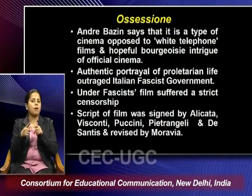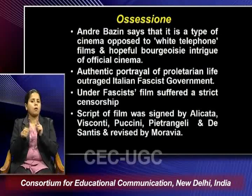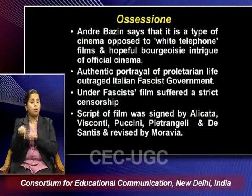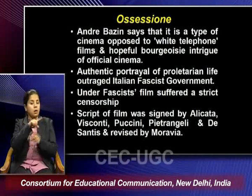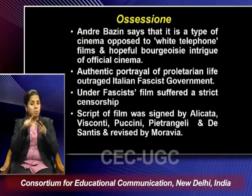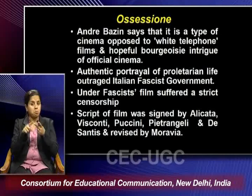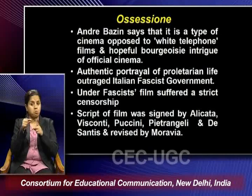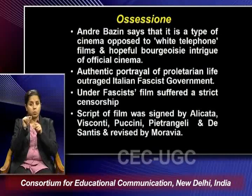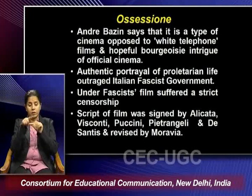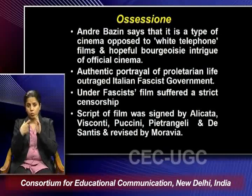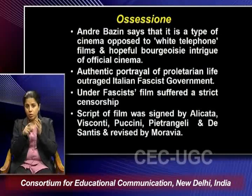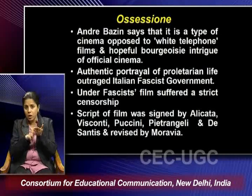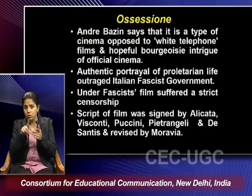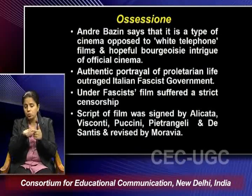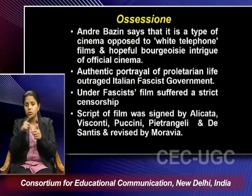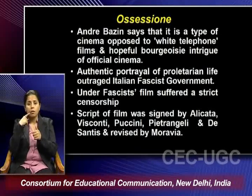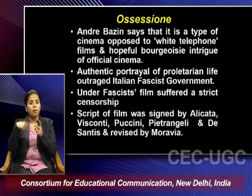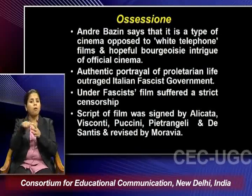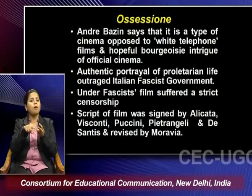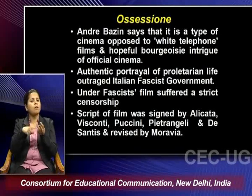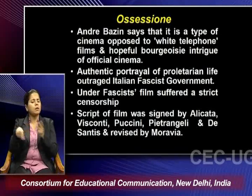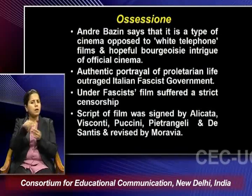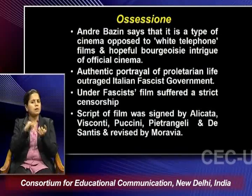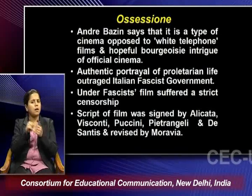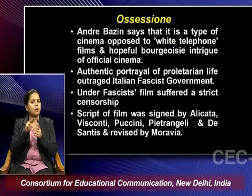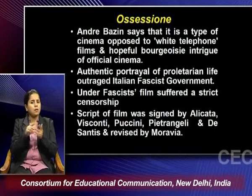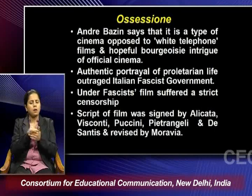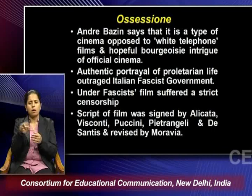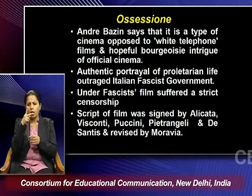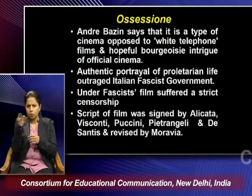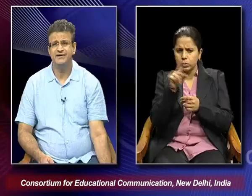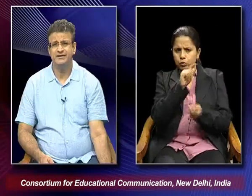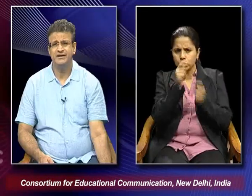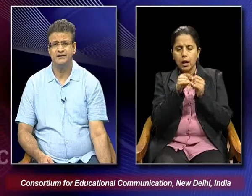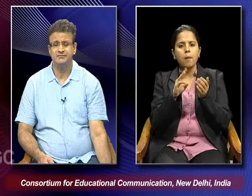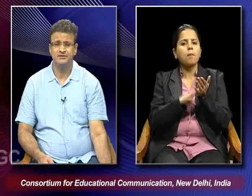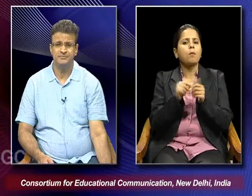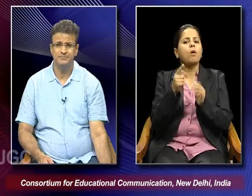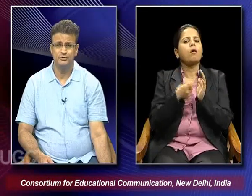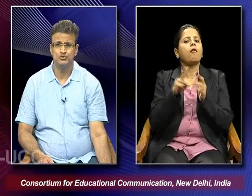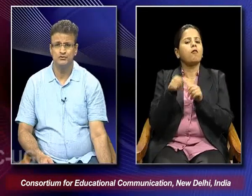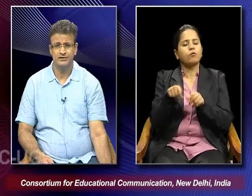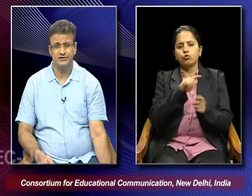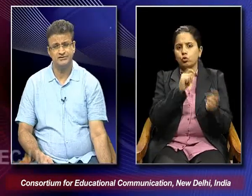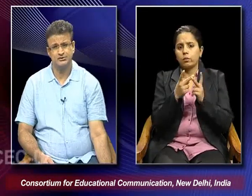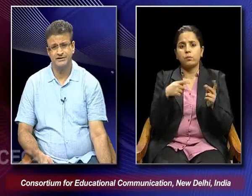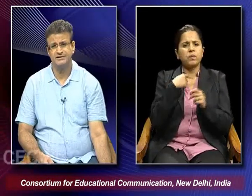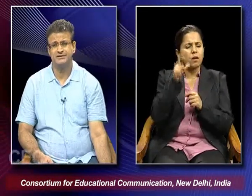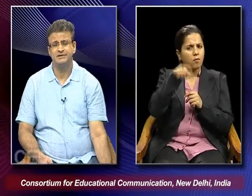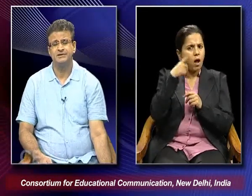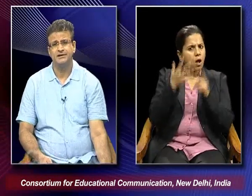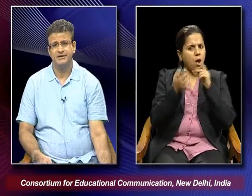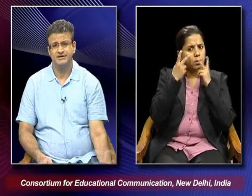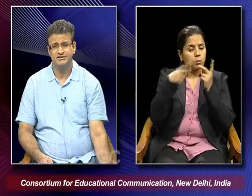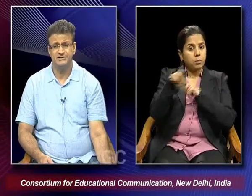Pietrangeli and the Santis and it was revised by Moravia. So we find that the people those who were associated